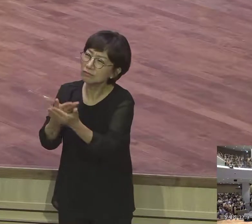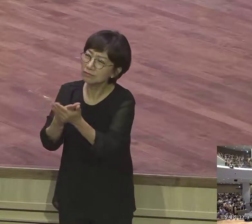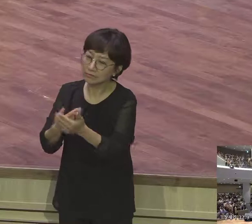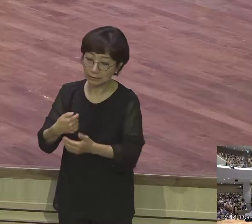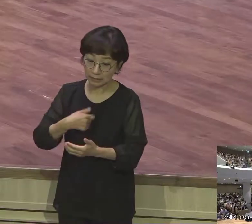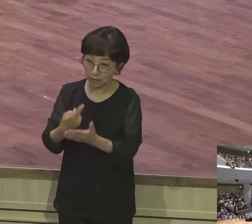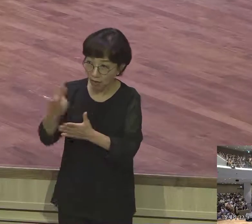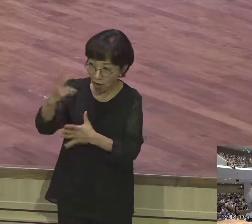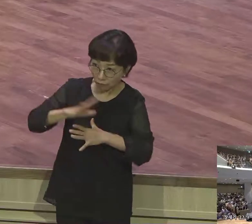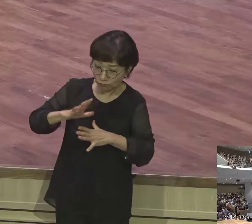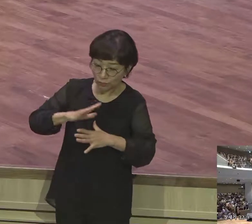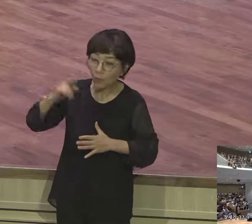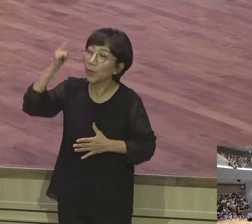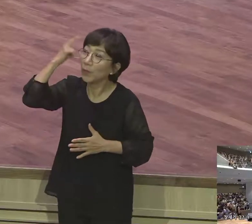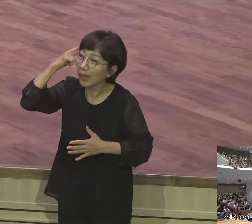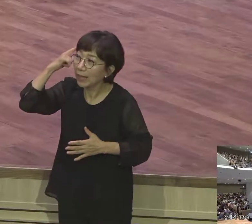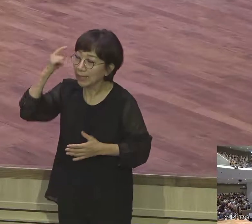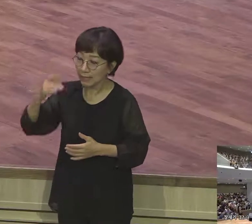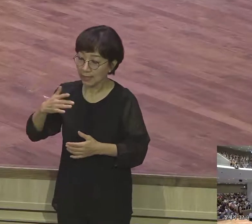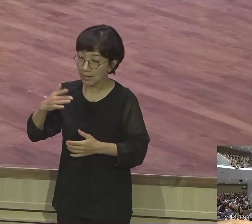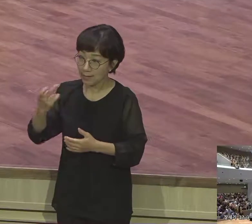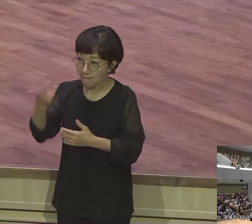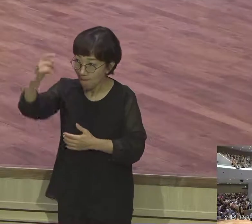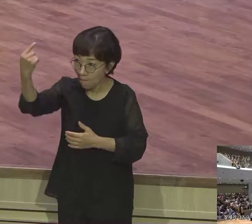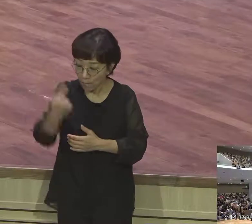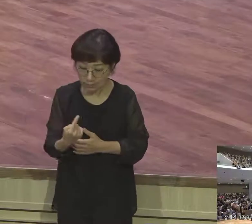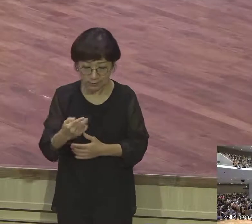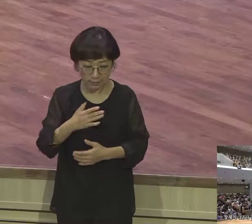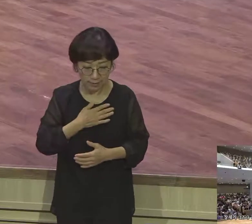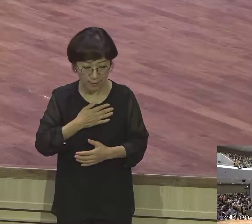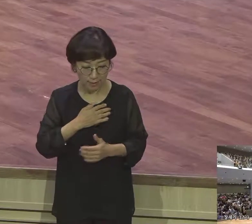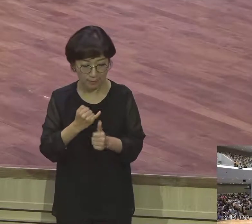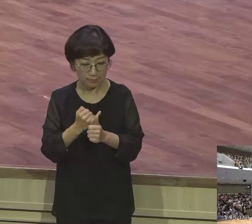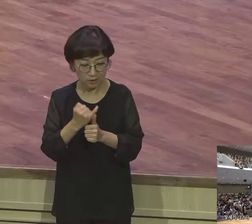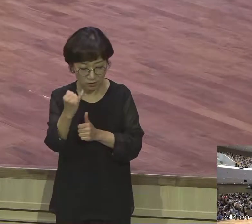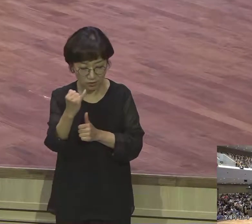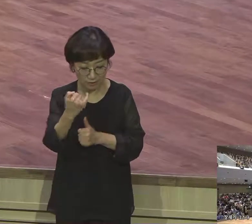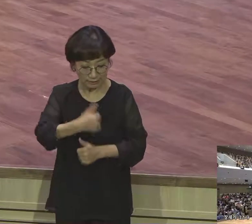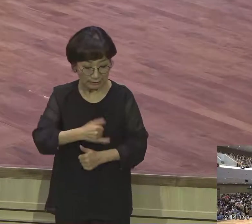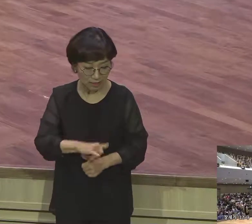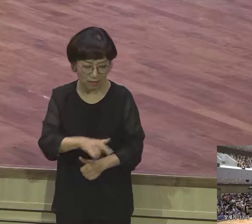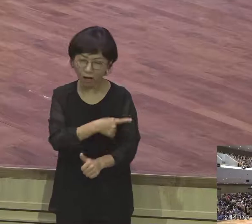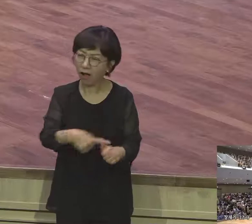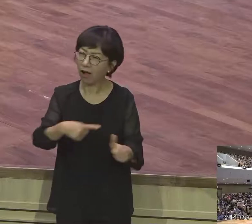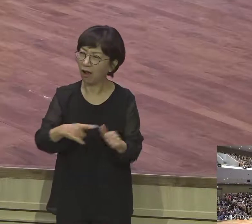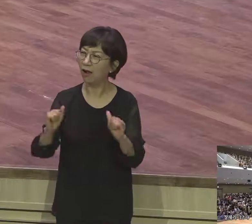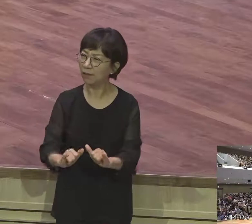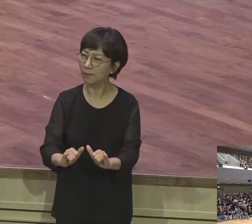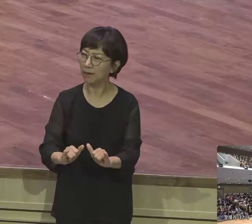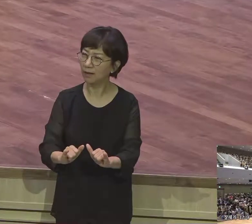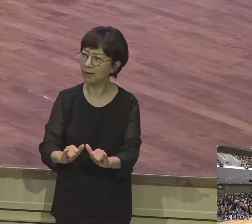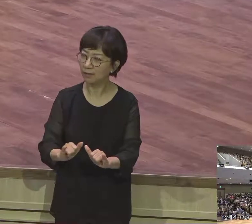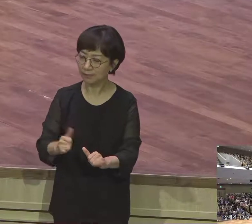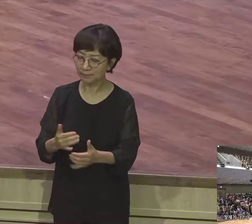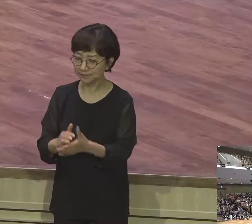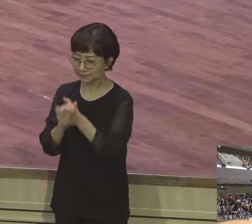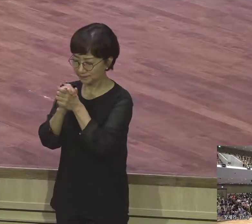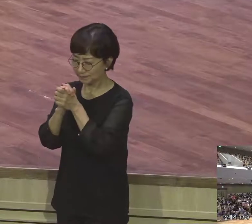그가 와서 나와 내 처자를 칠까 겁이 나기 때문이다 주께서 말씀하시기를 내가 반드시 너에게